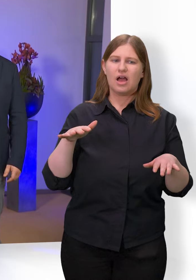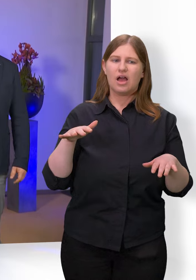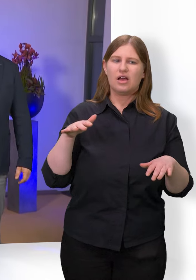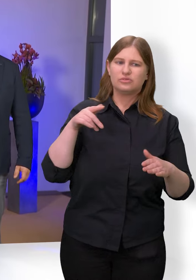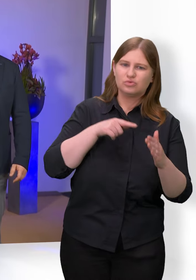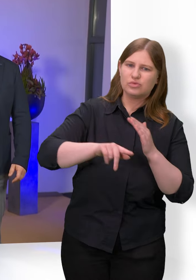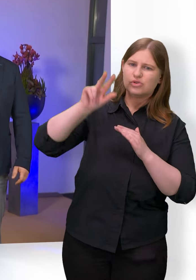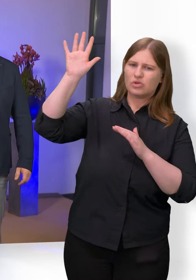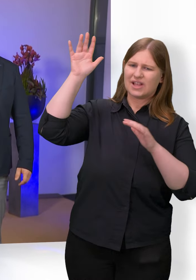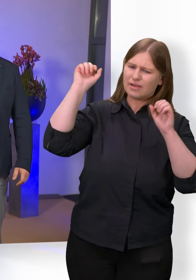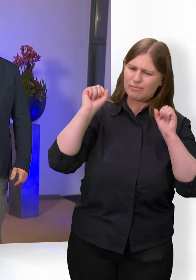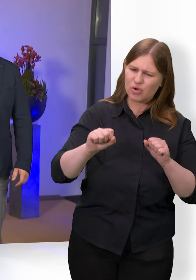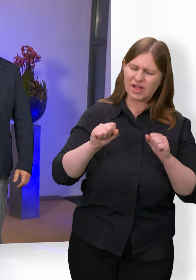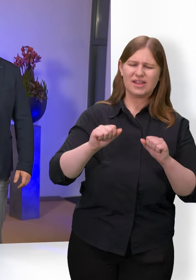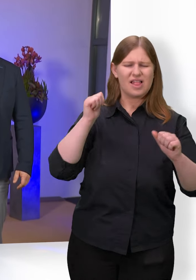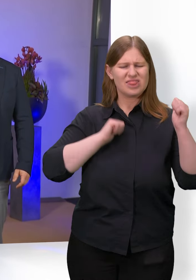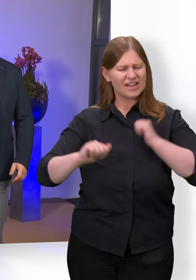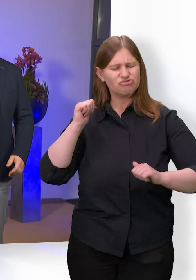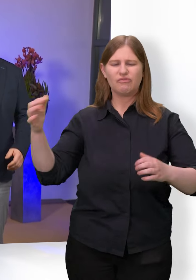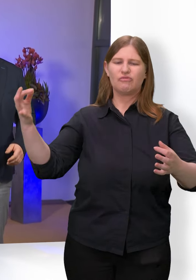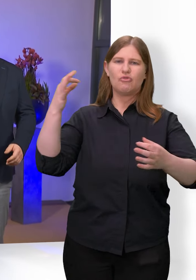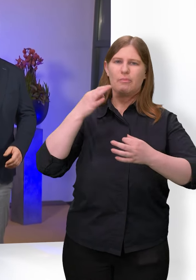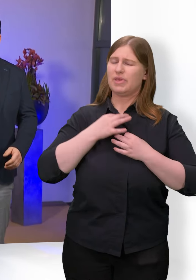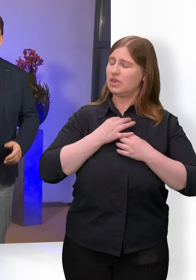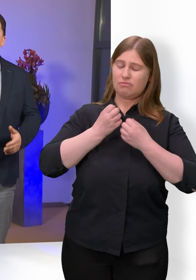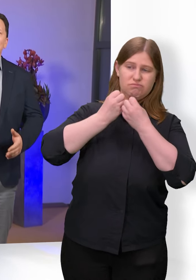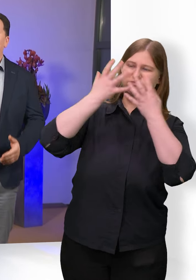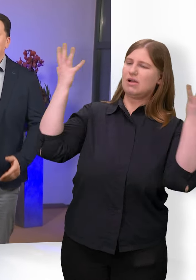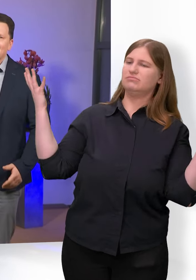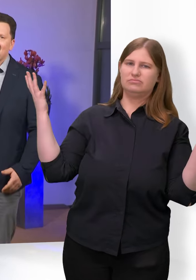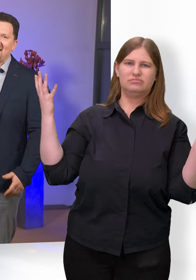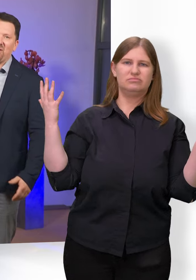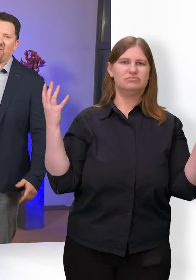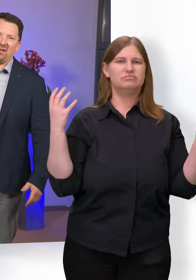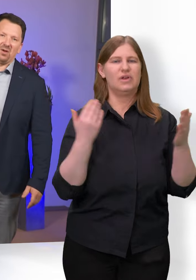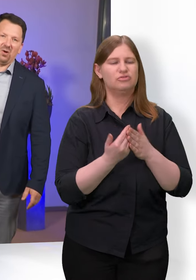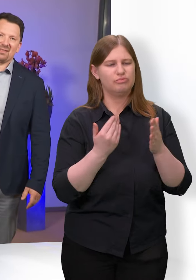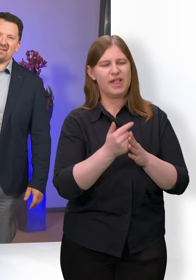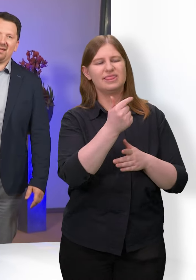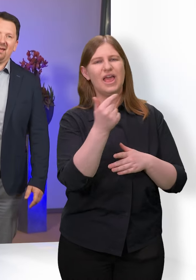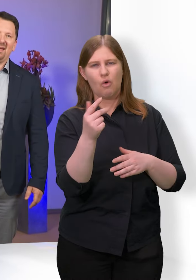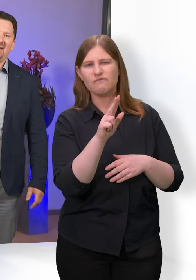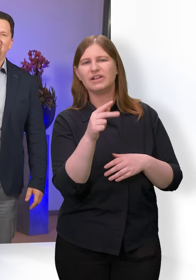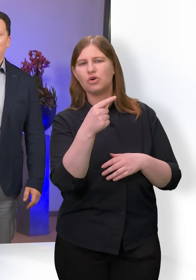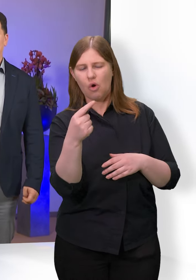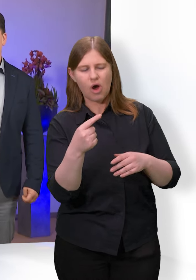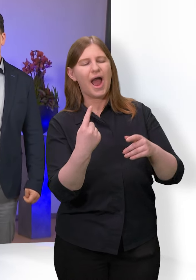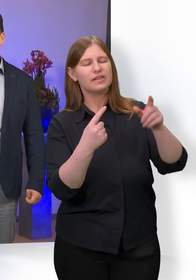sind dabei weit umfassender als die eines Theo van Goghs in der Begleitung seines